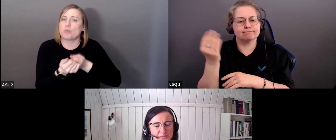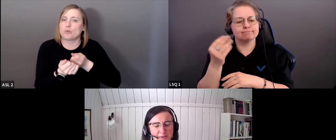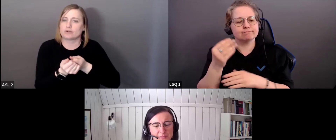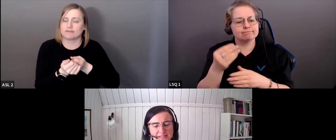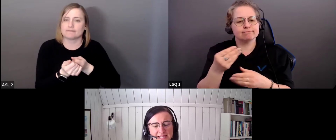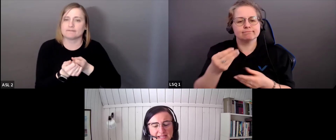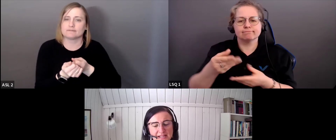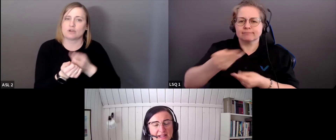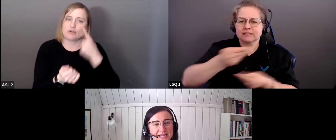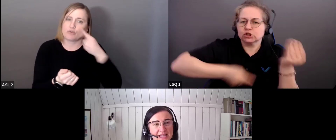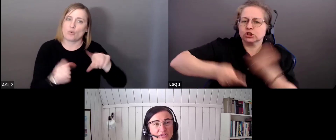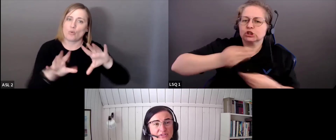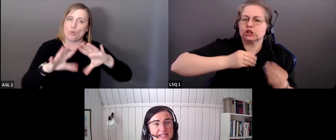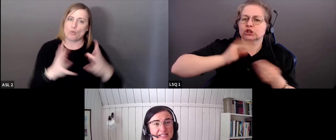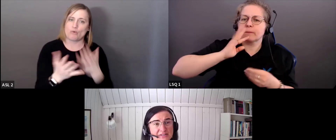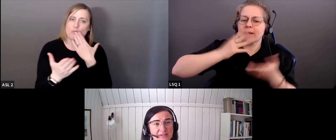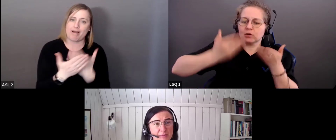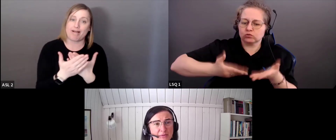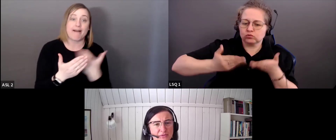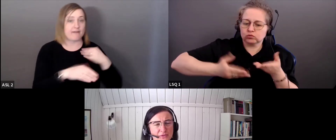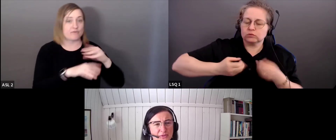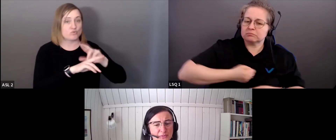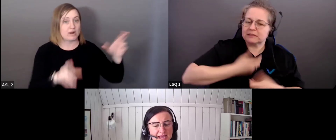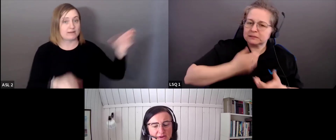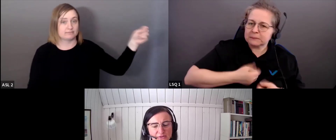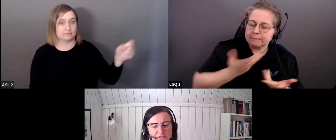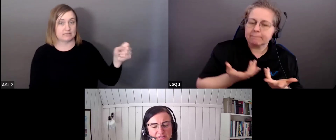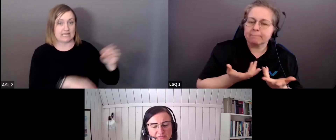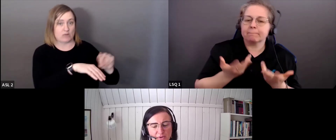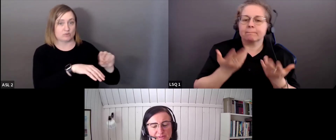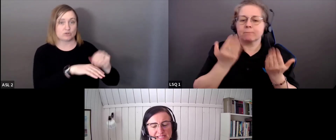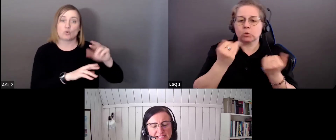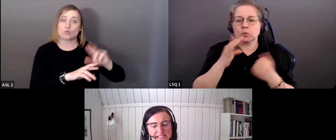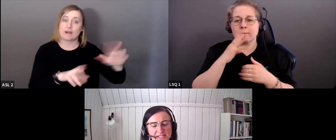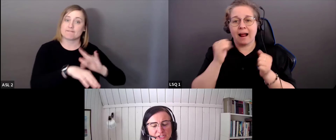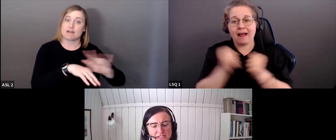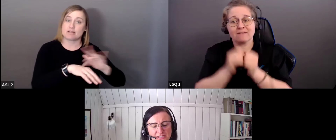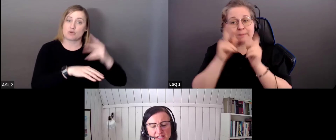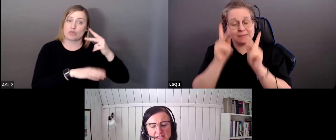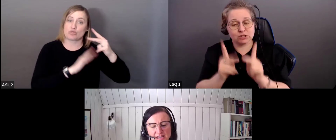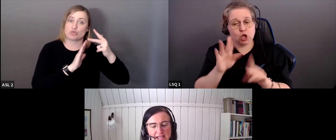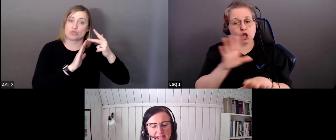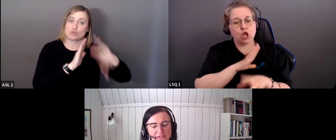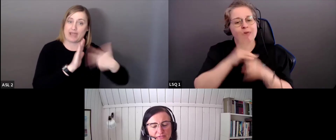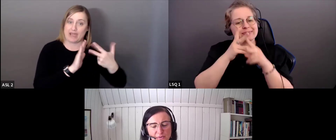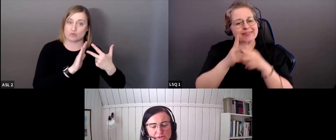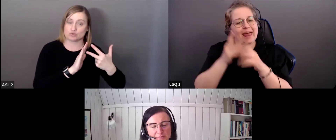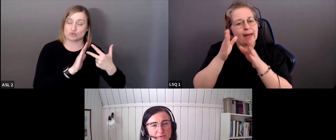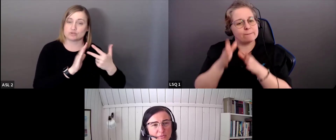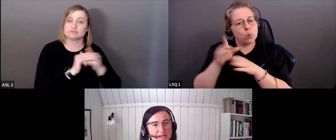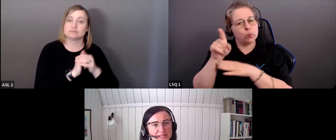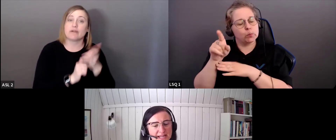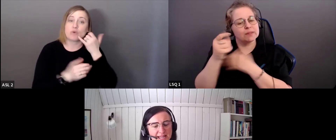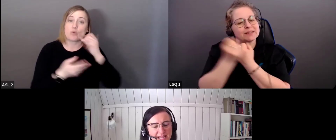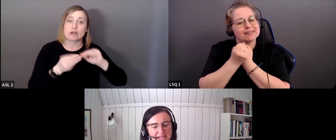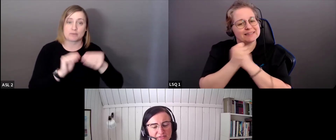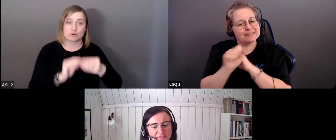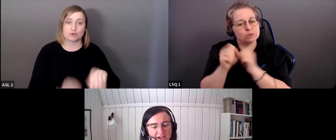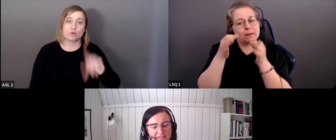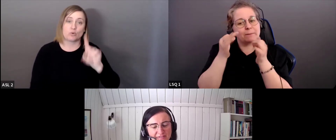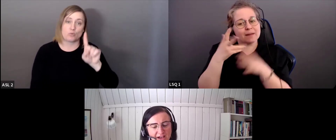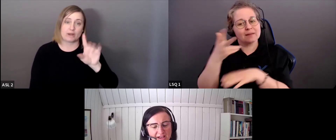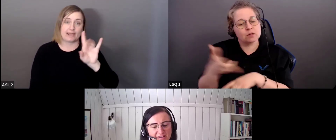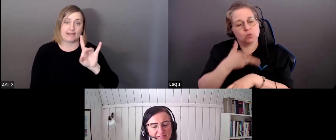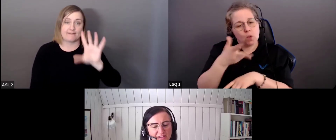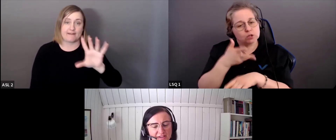contenu qu'on a abordé aujourd'hui, que vous avez envie de parler à quelqu'un, il y a un thérapeute qui sera disponible pendant trois heures après